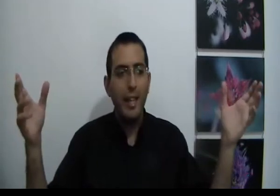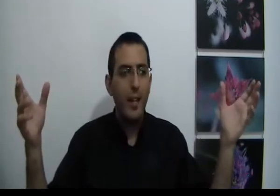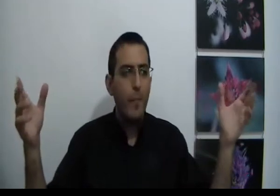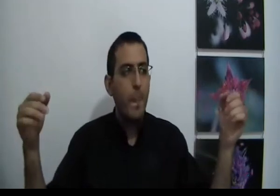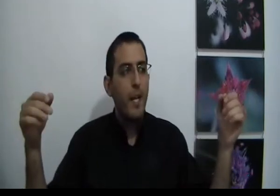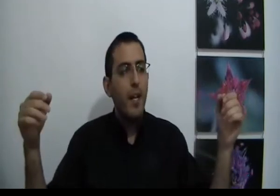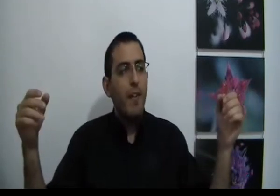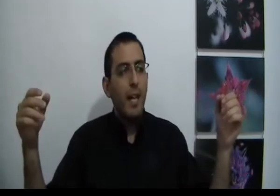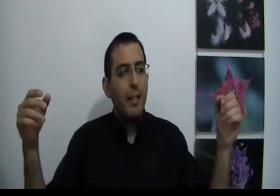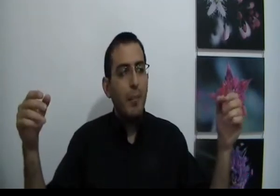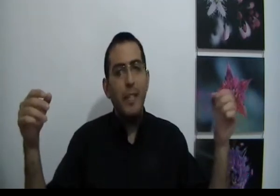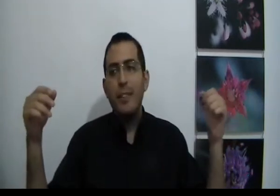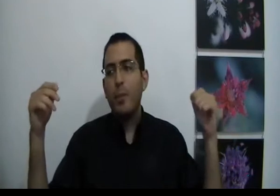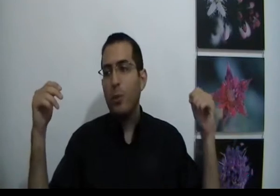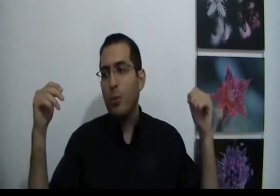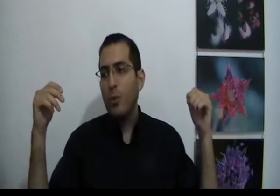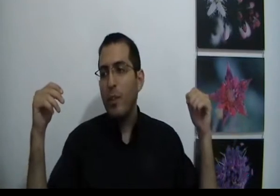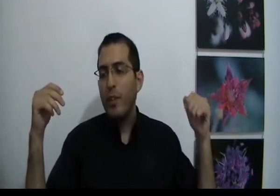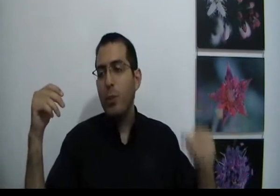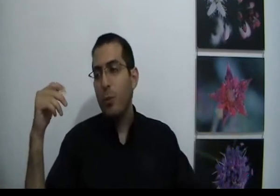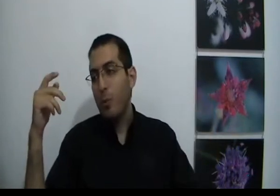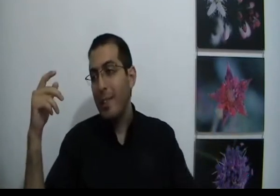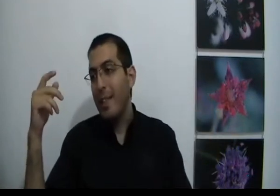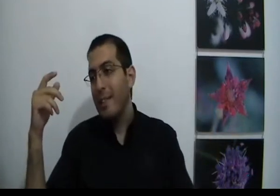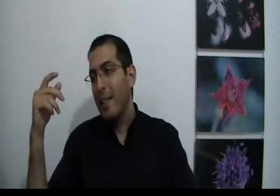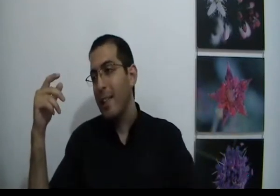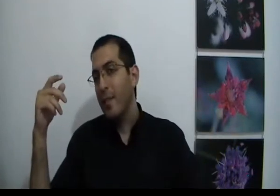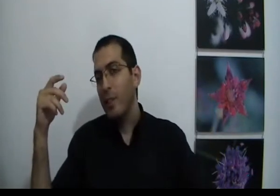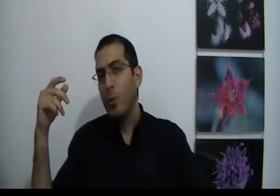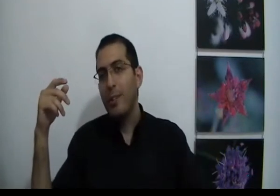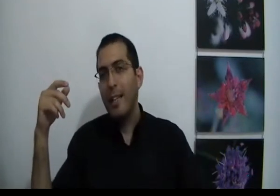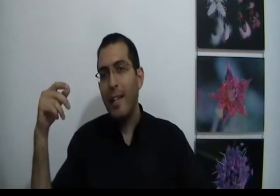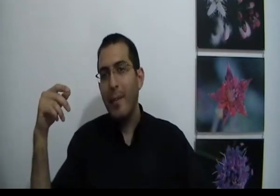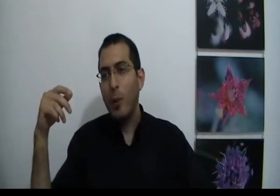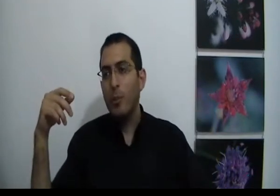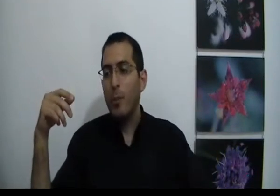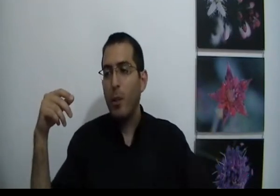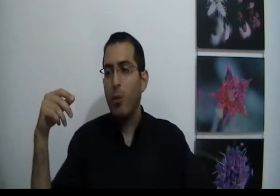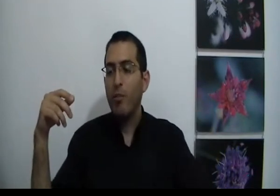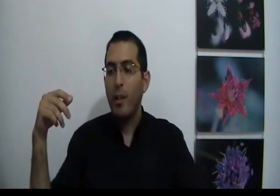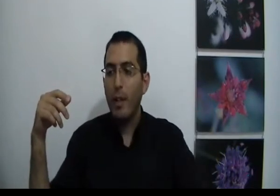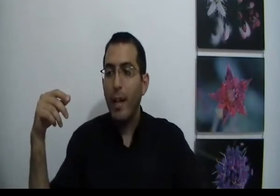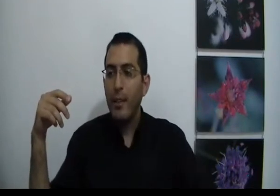רע והאדם בעצם כשהוא לפני שהוא רוצה להיכנס לגנדן לפני שהוא רוצה להגיע למקום שבה הכל טוב והכל אחד